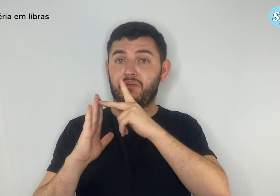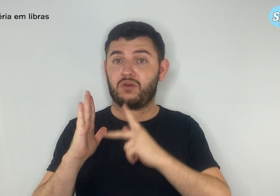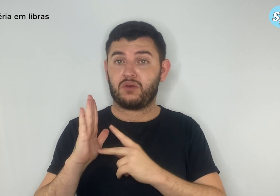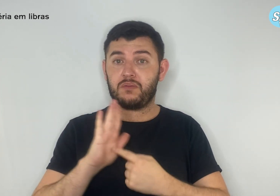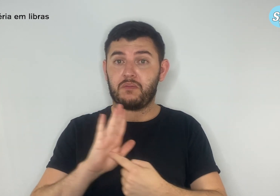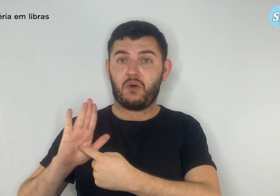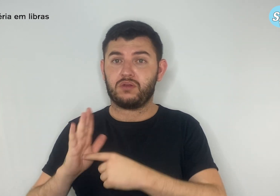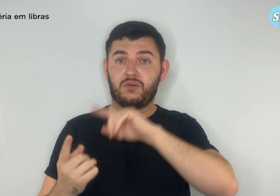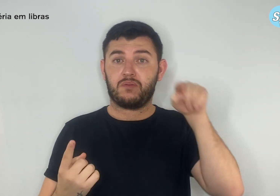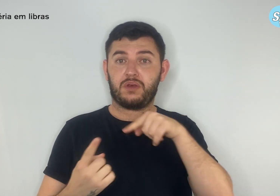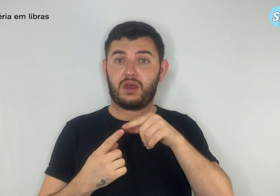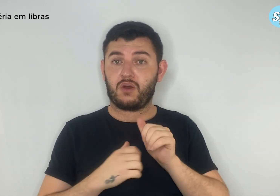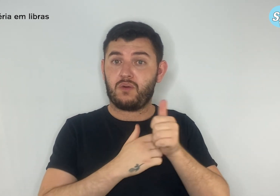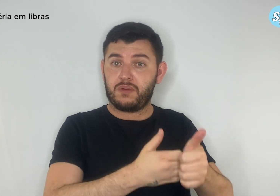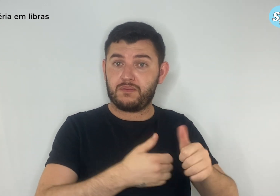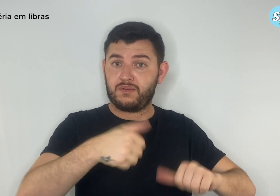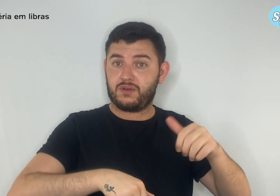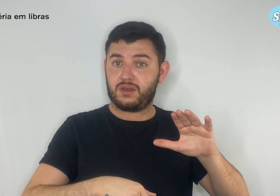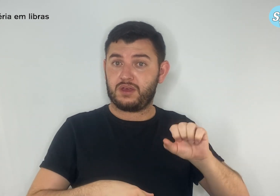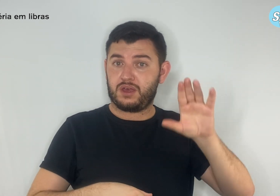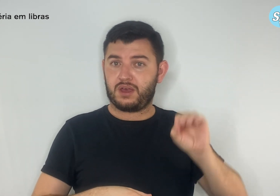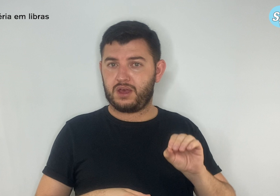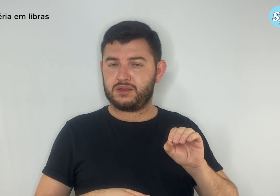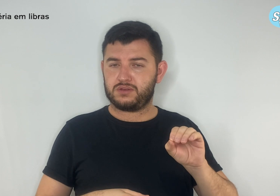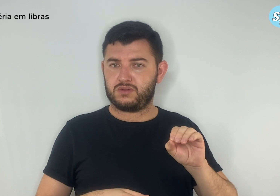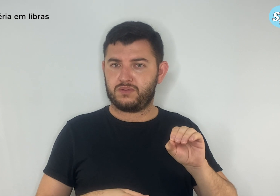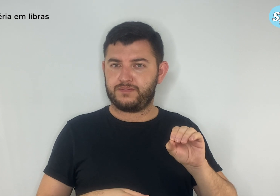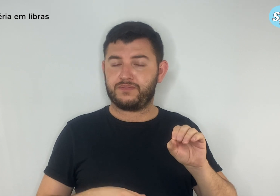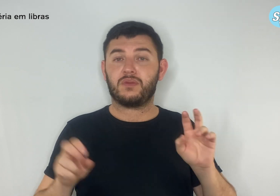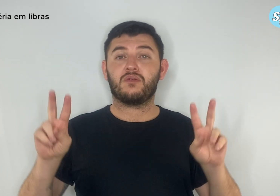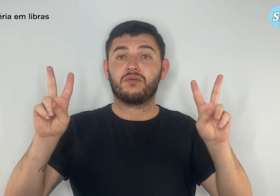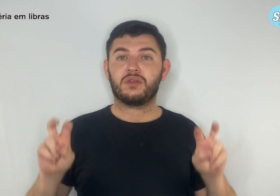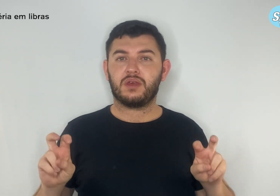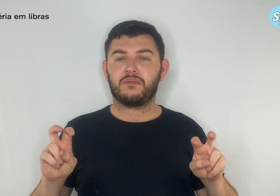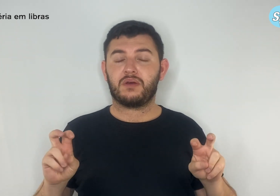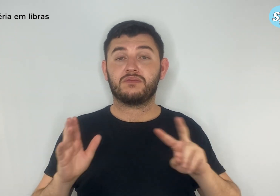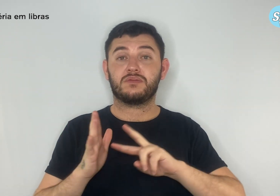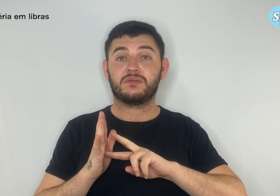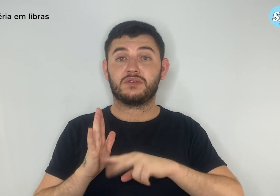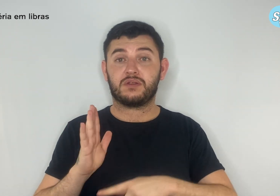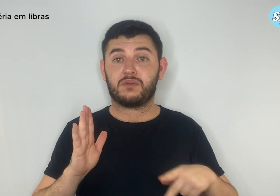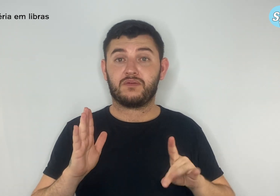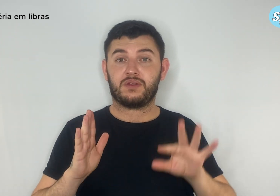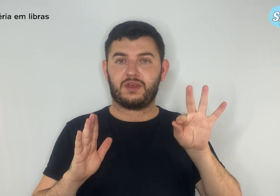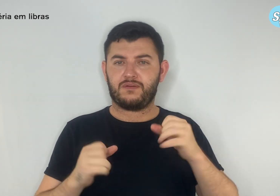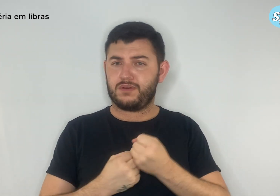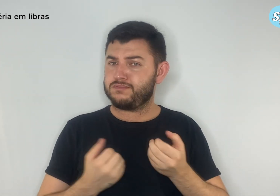casos. Trata-se do Simpro com você contra a violência, que vai desenvolver